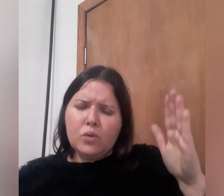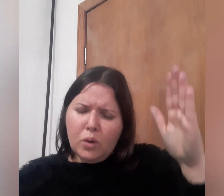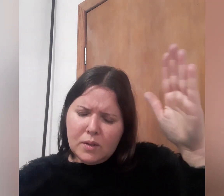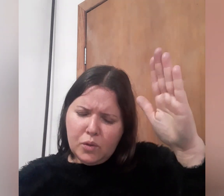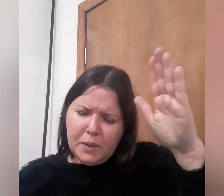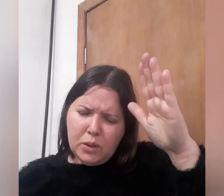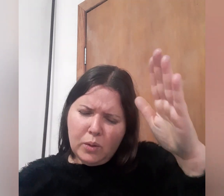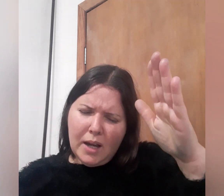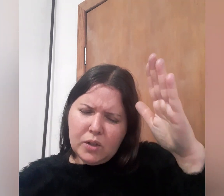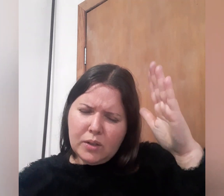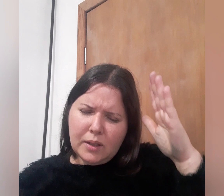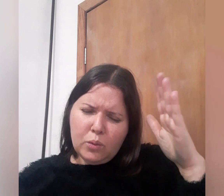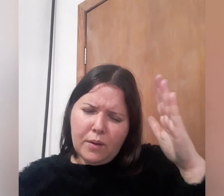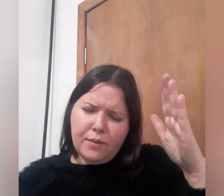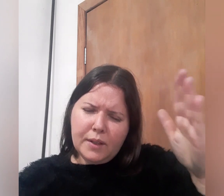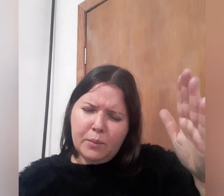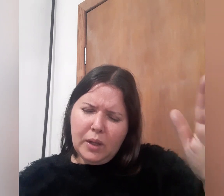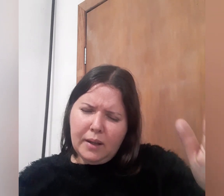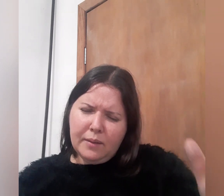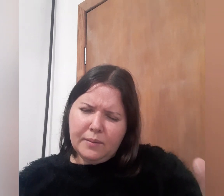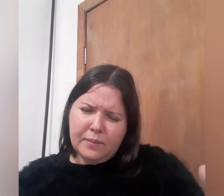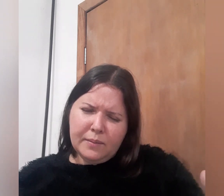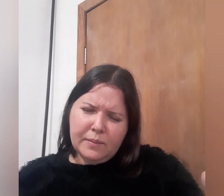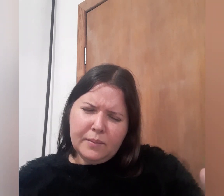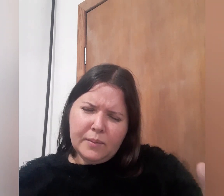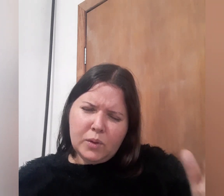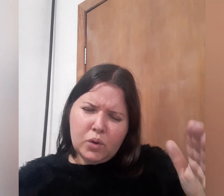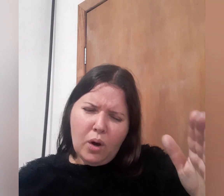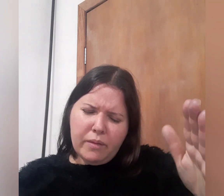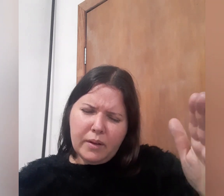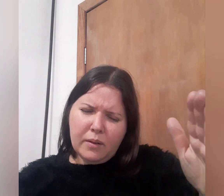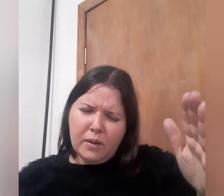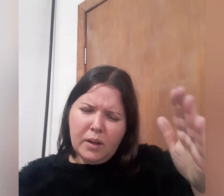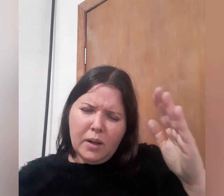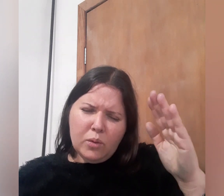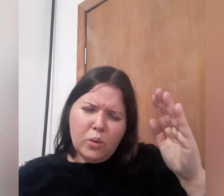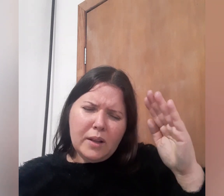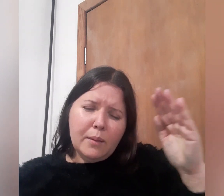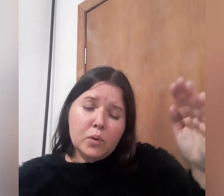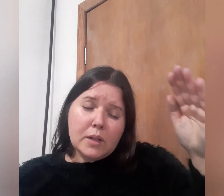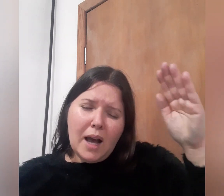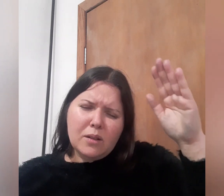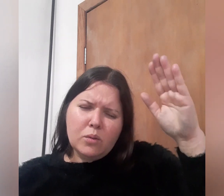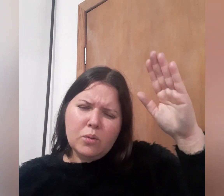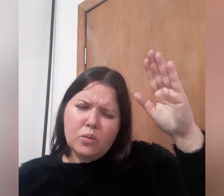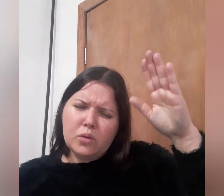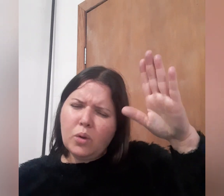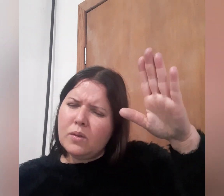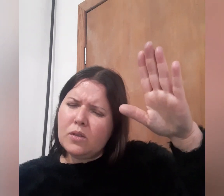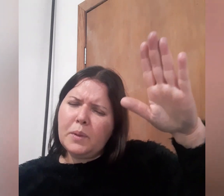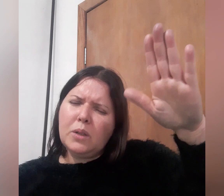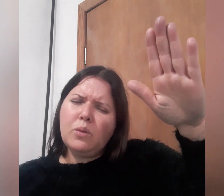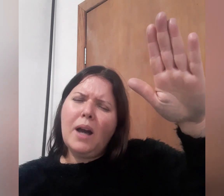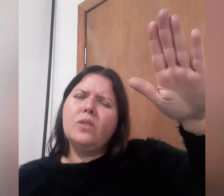os dons espirituais na Tua vida, mulher. Jovem, Tu que tem buscado os dons espirituais,